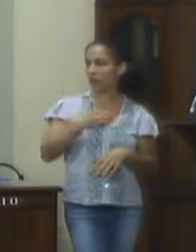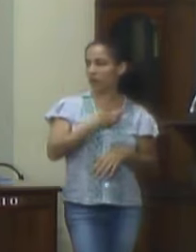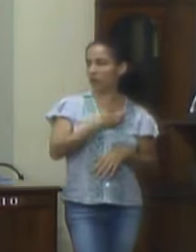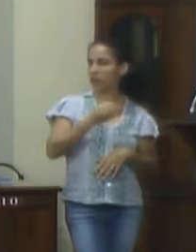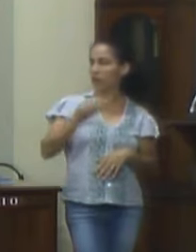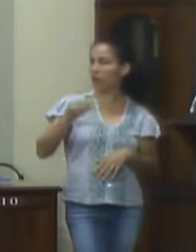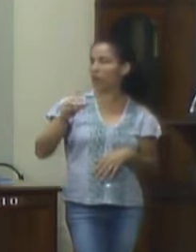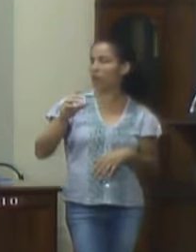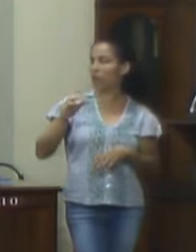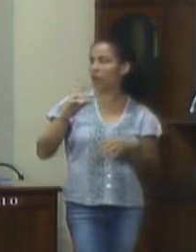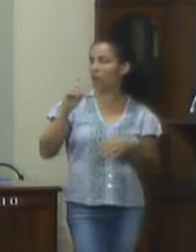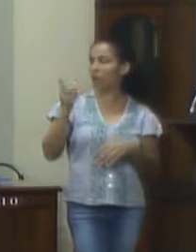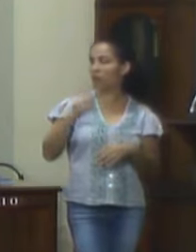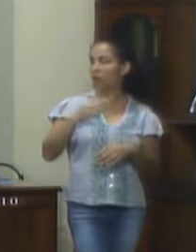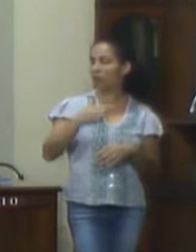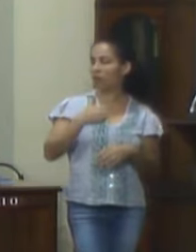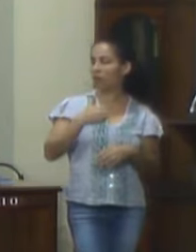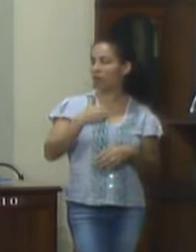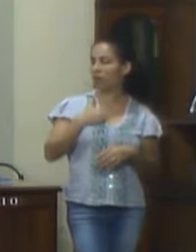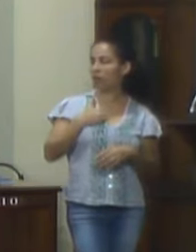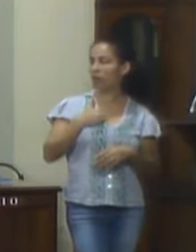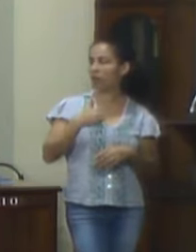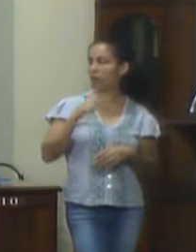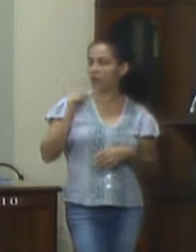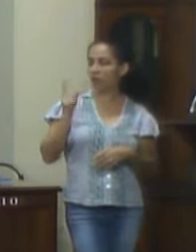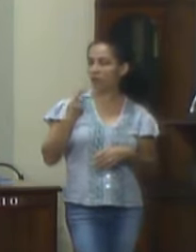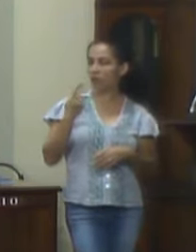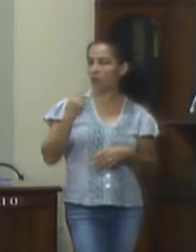hospital de Santo Sabel e 1 milhão